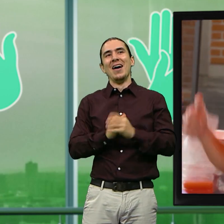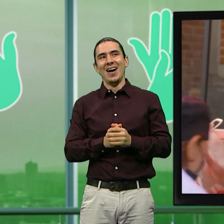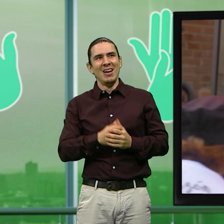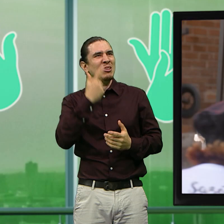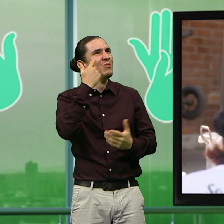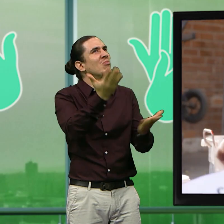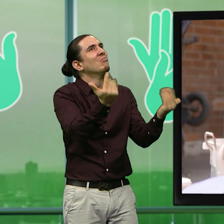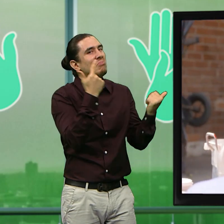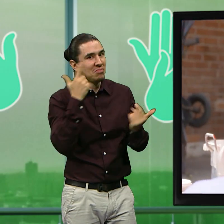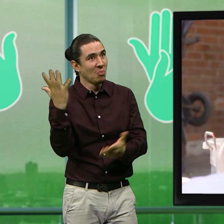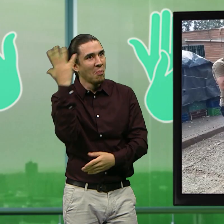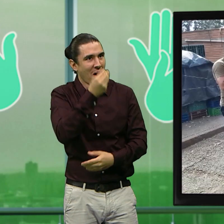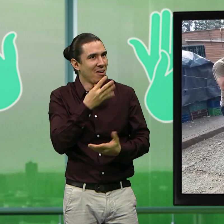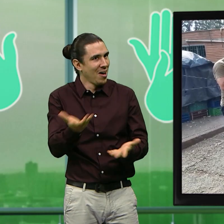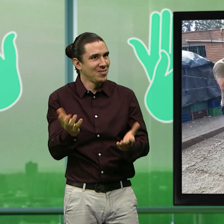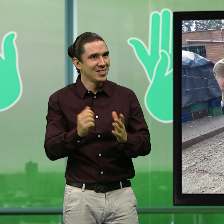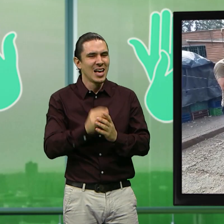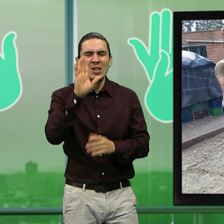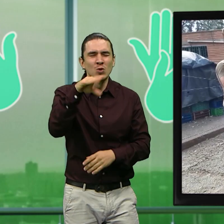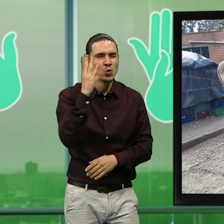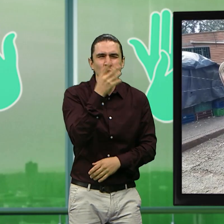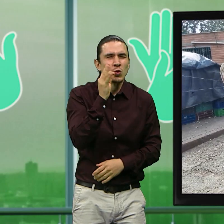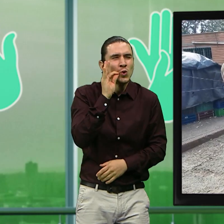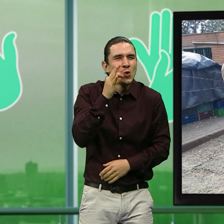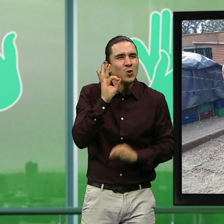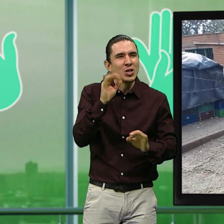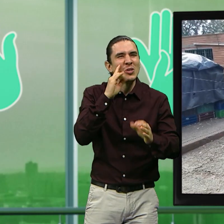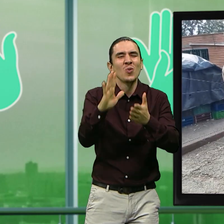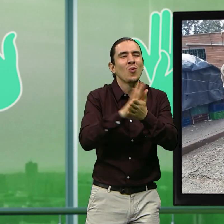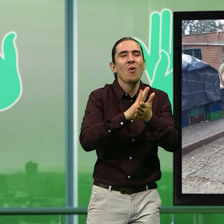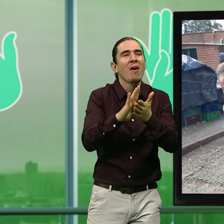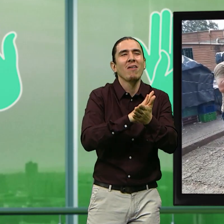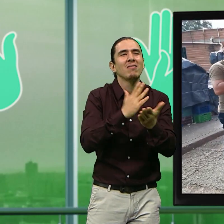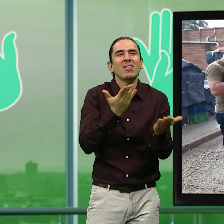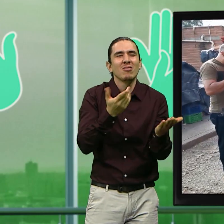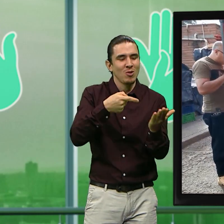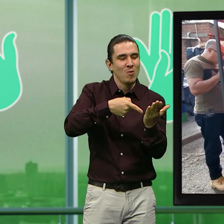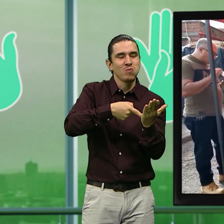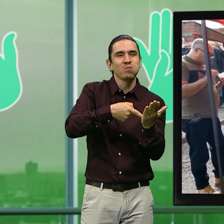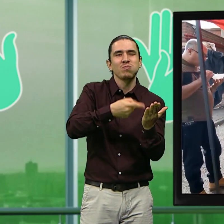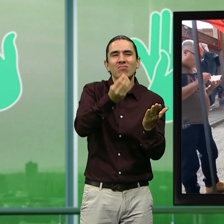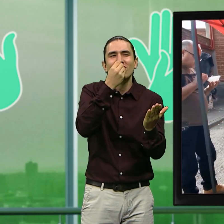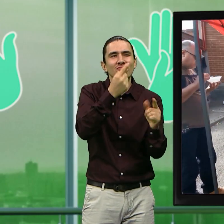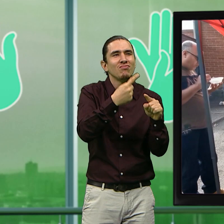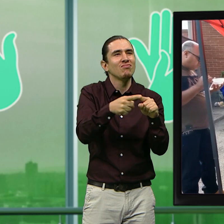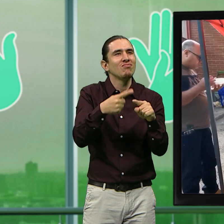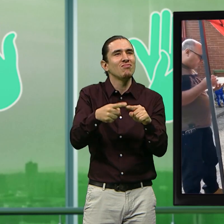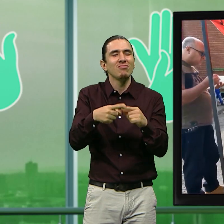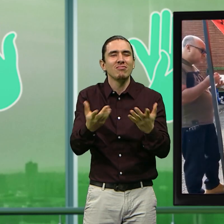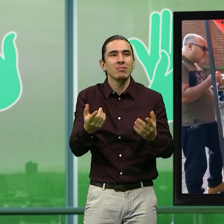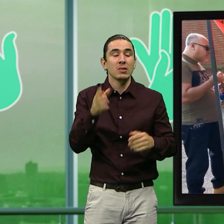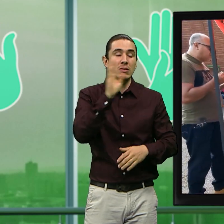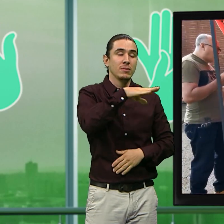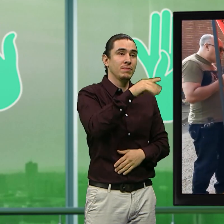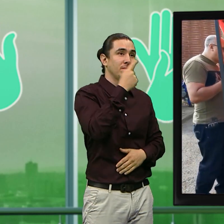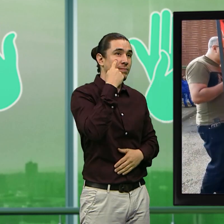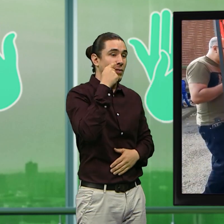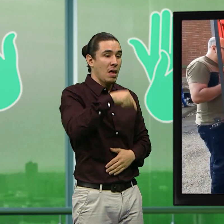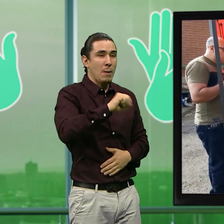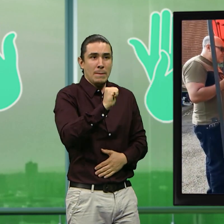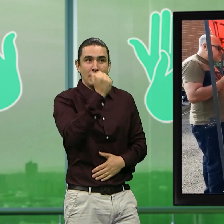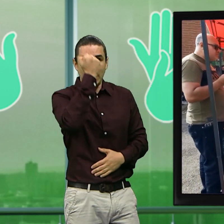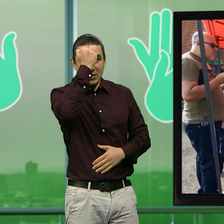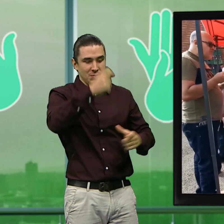¡Ay, no! ¿Qué es esta maravilla? Churris, contanos pues cómo es el menú. Bueno, aquí lo